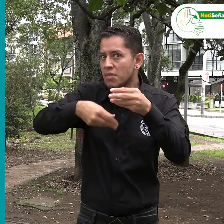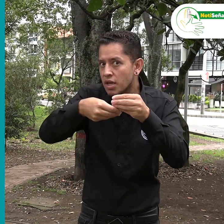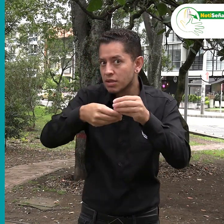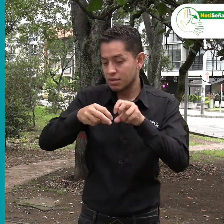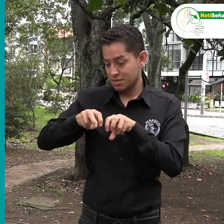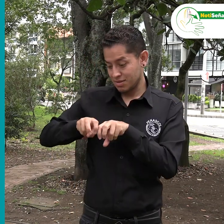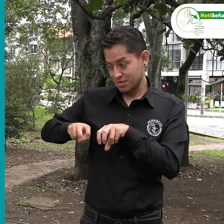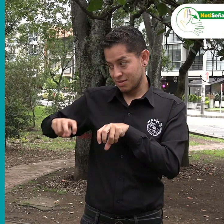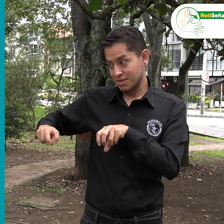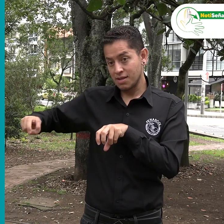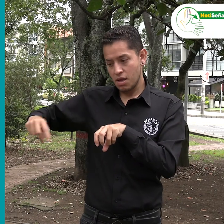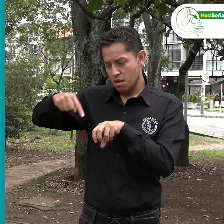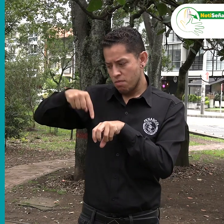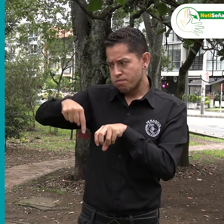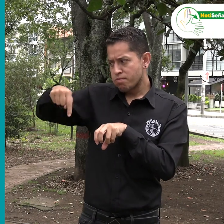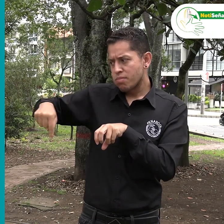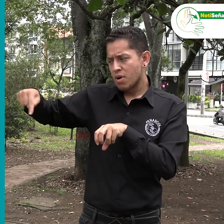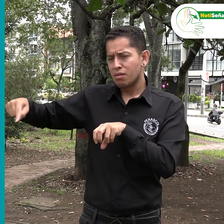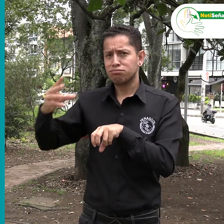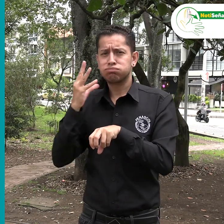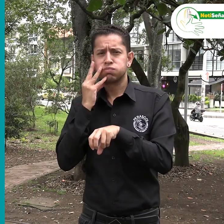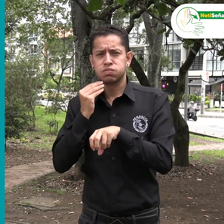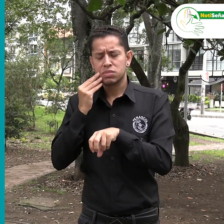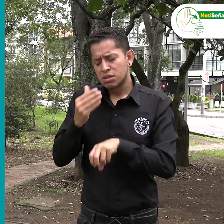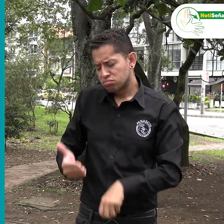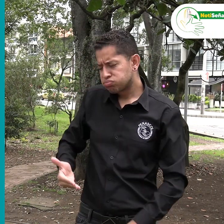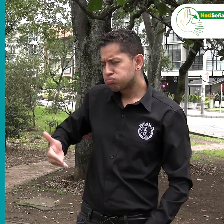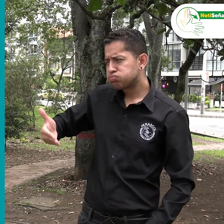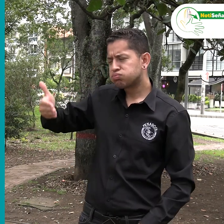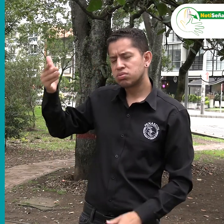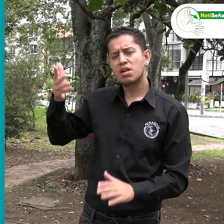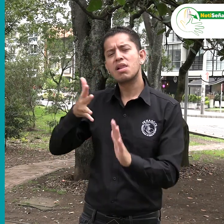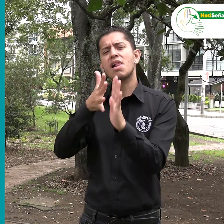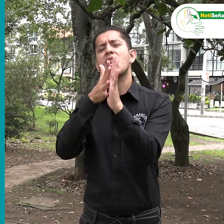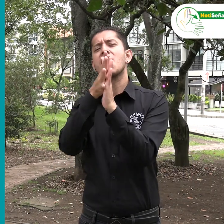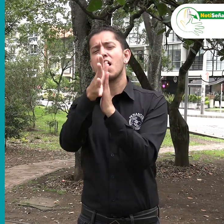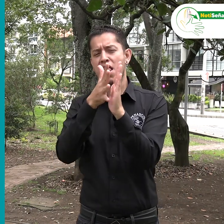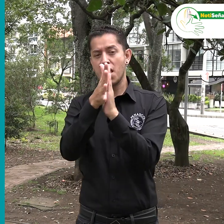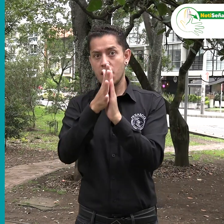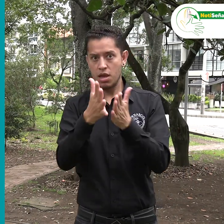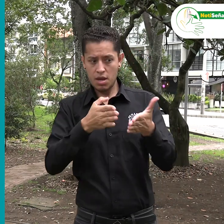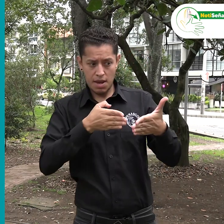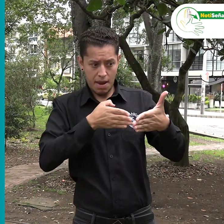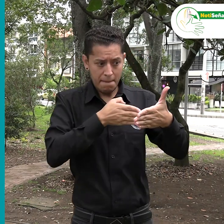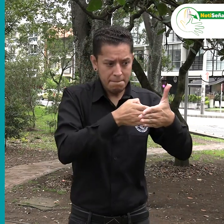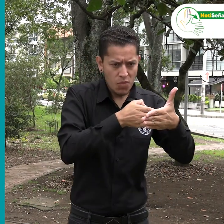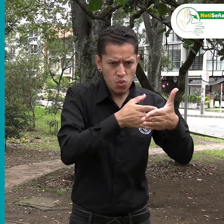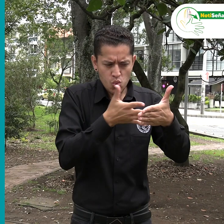de los panelistas contó las barreras que durante su vida ha experimentado y cómo ha podido superarlas.